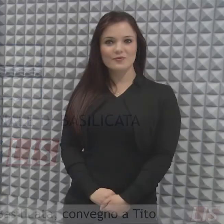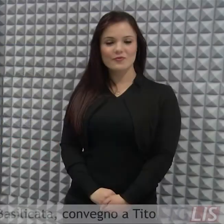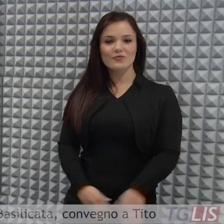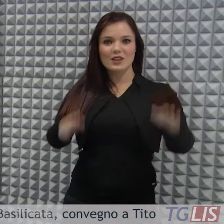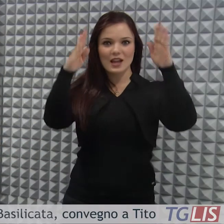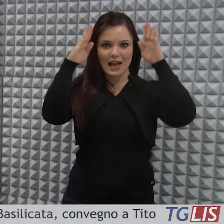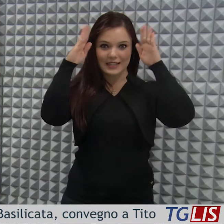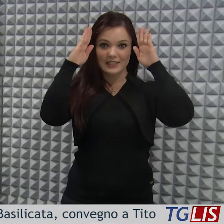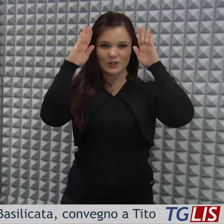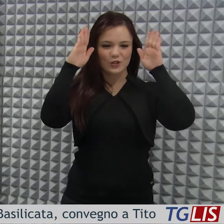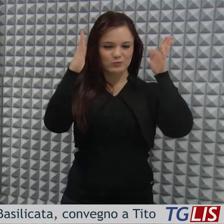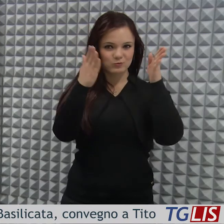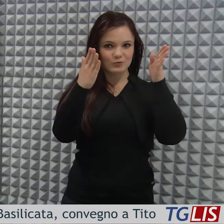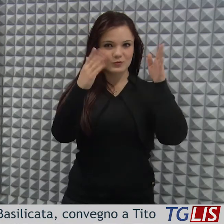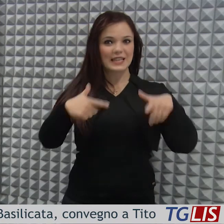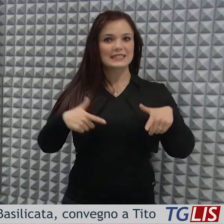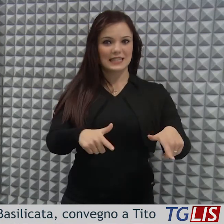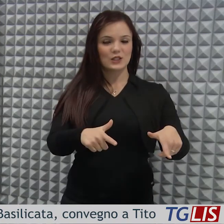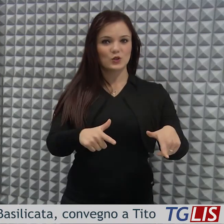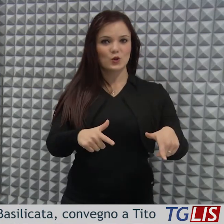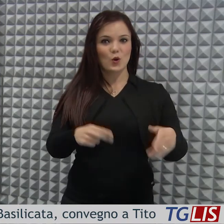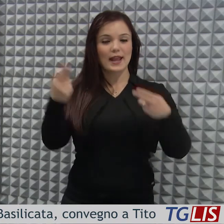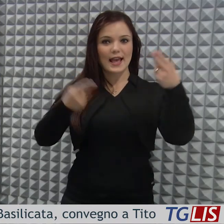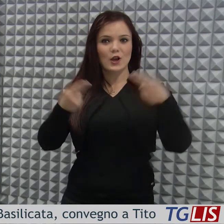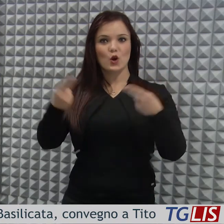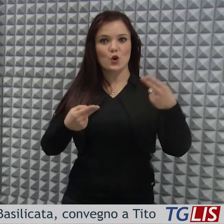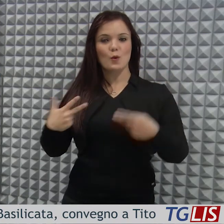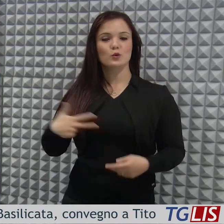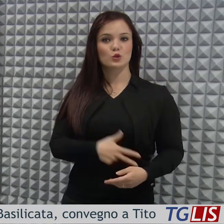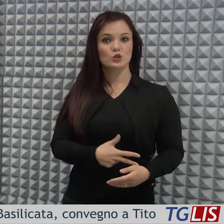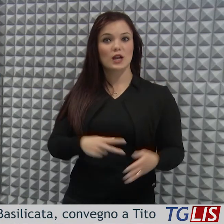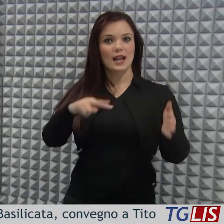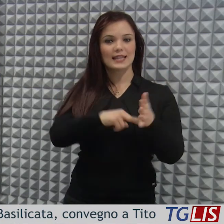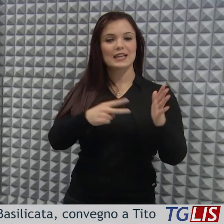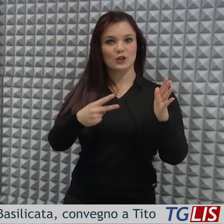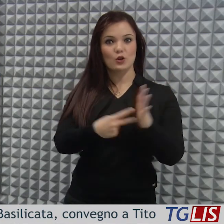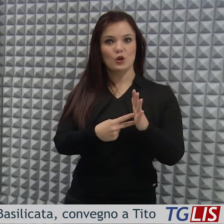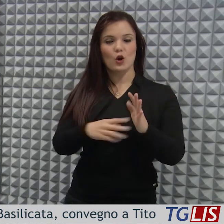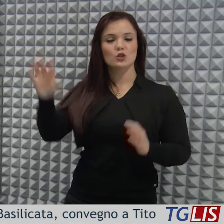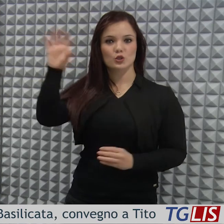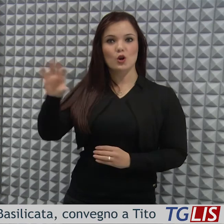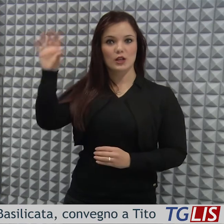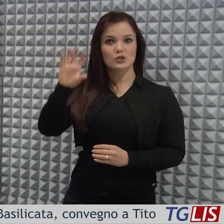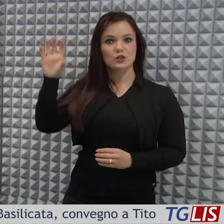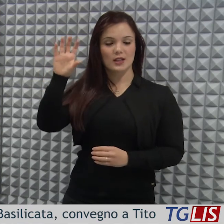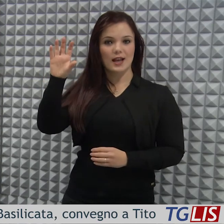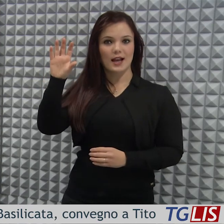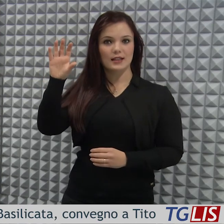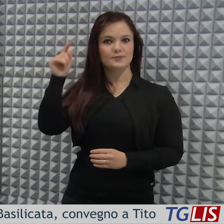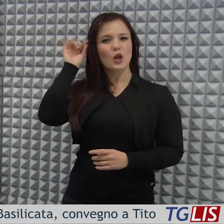Studiare approfonditamente il quadro economico, sociale e tecnologico regionale a